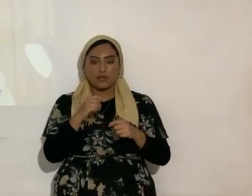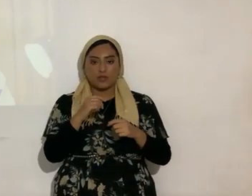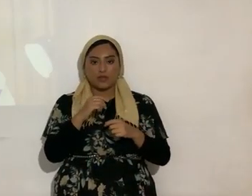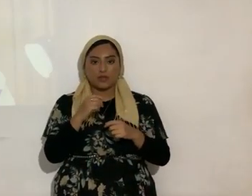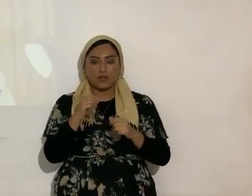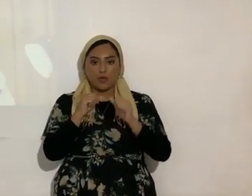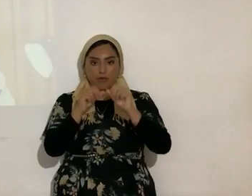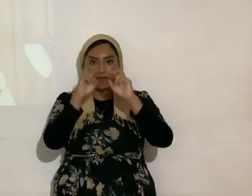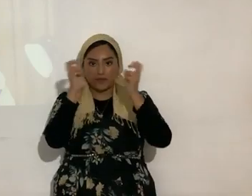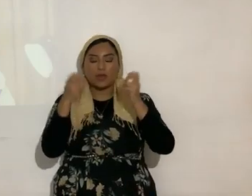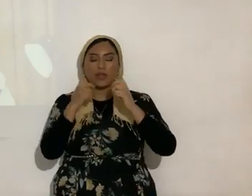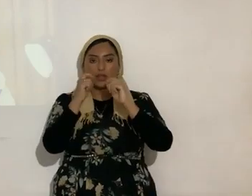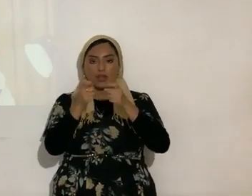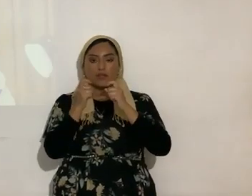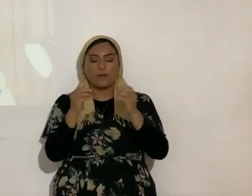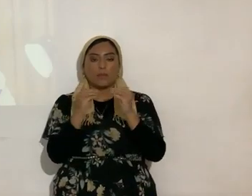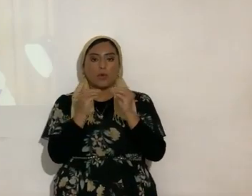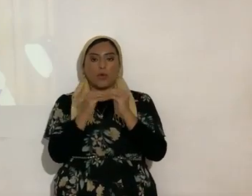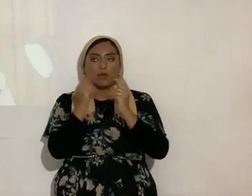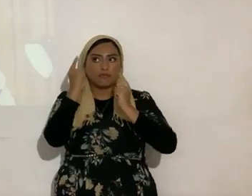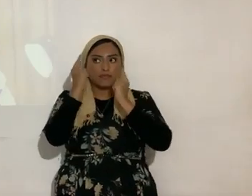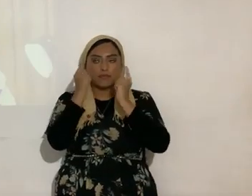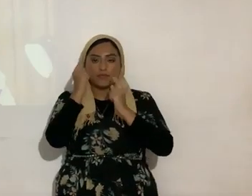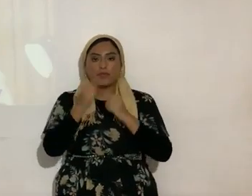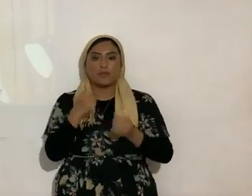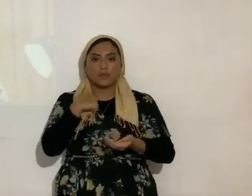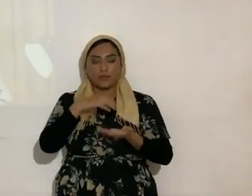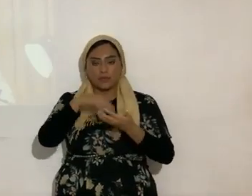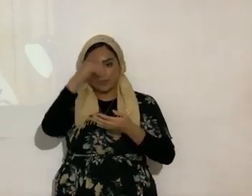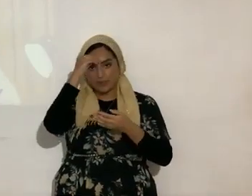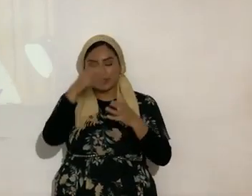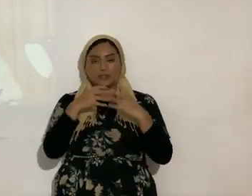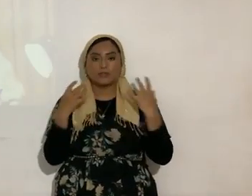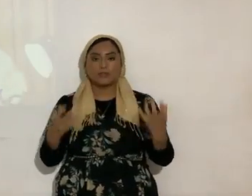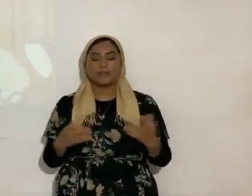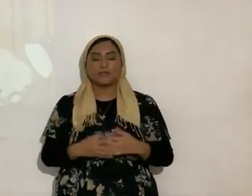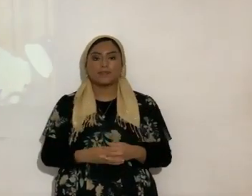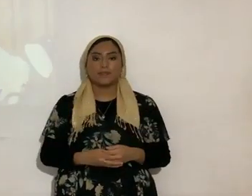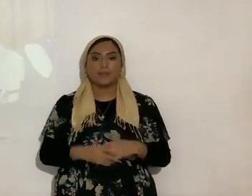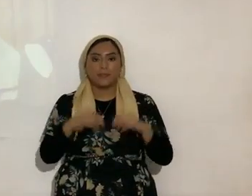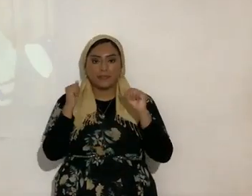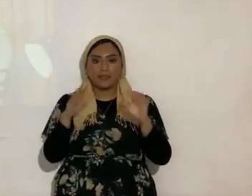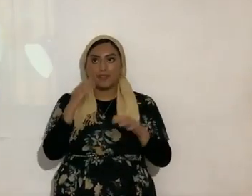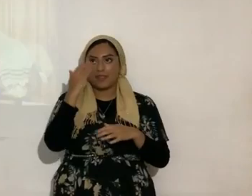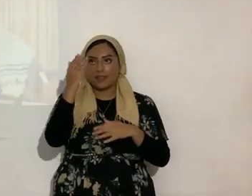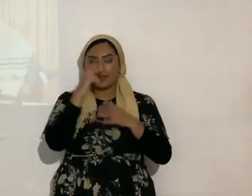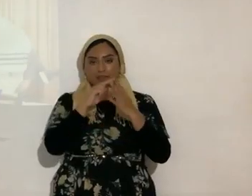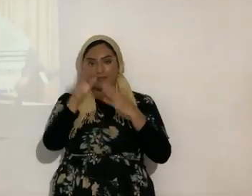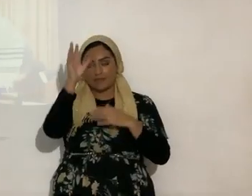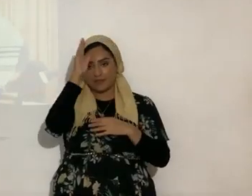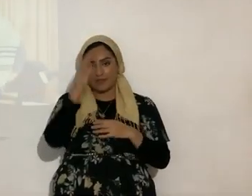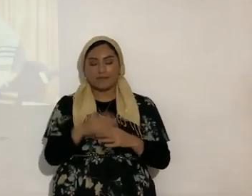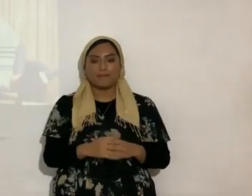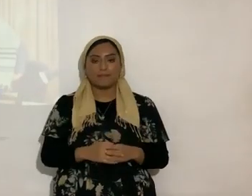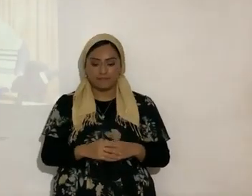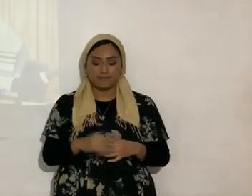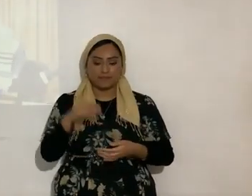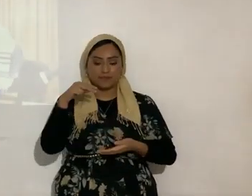los temas pero sí reflexiones porque aprende uno mucho bendito es el abacados bueno vamos a ponernos de pie